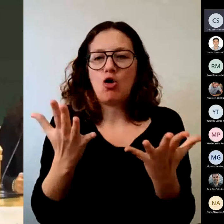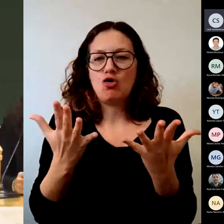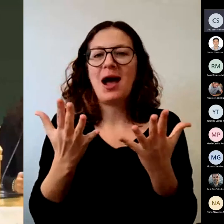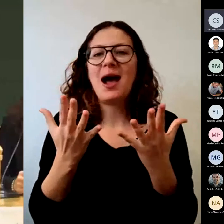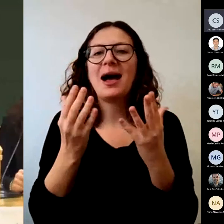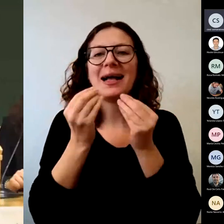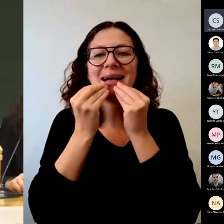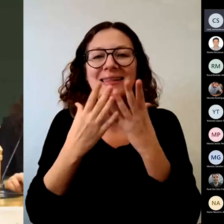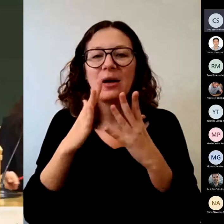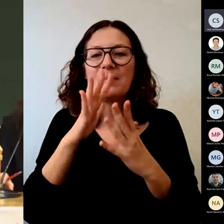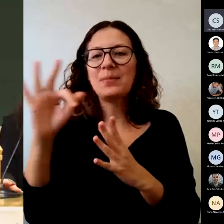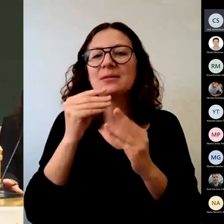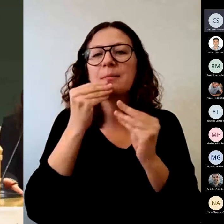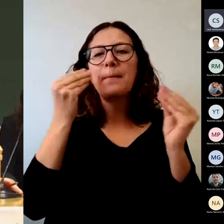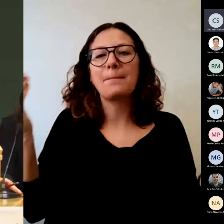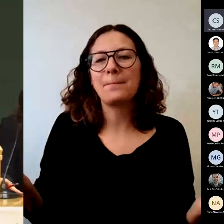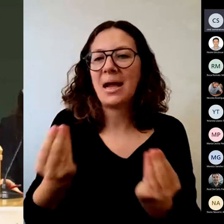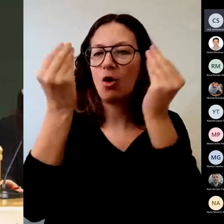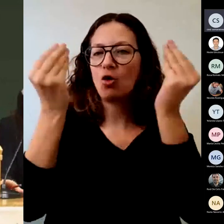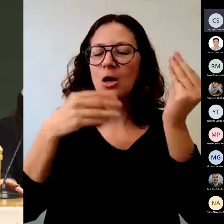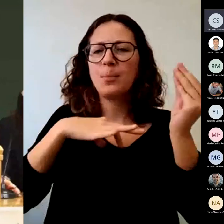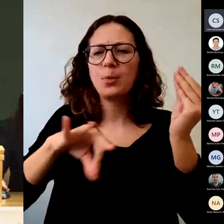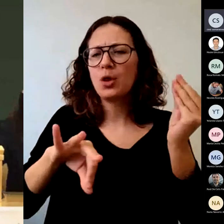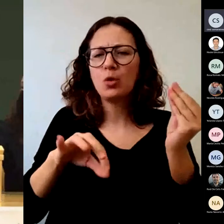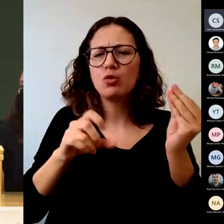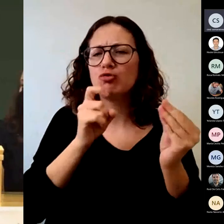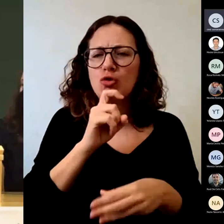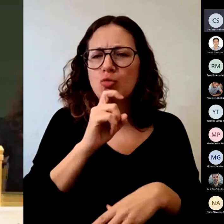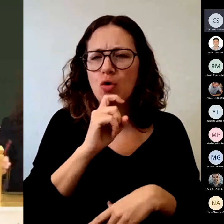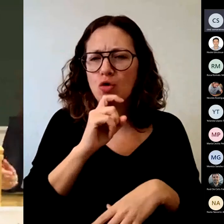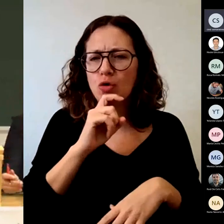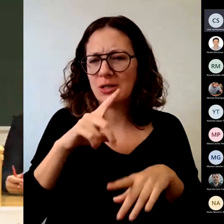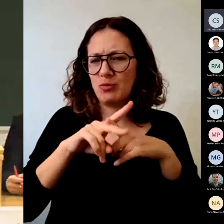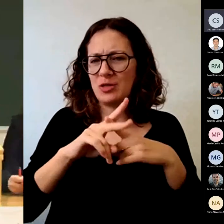mejorarlos? ¿Apas, si quieres comentar?